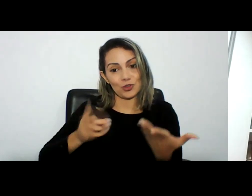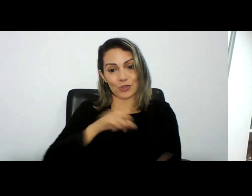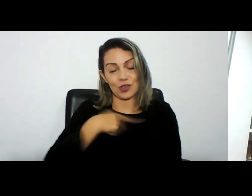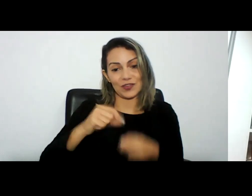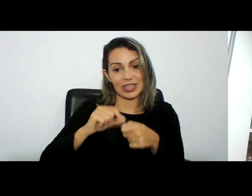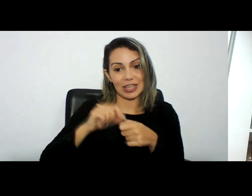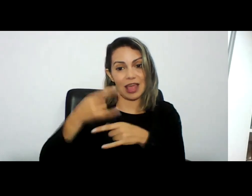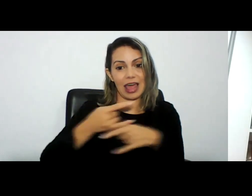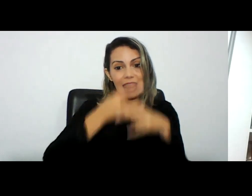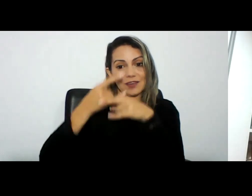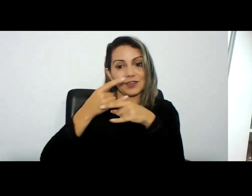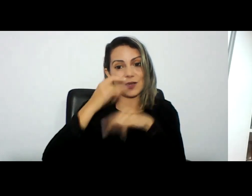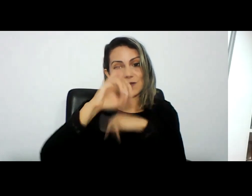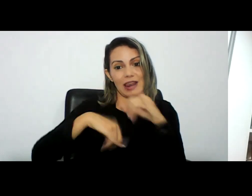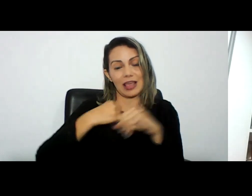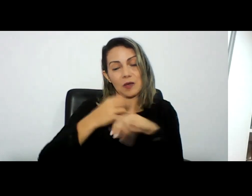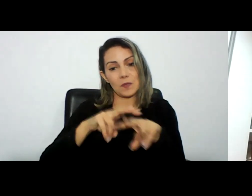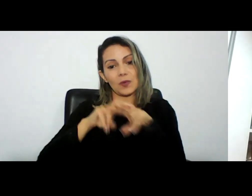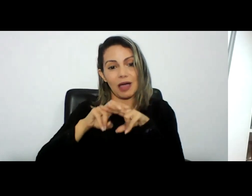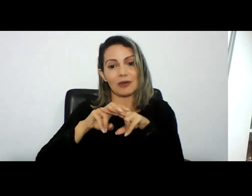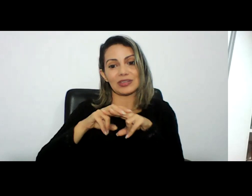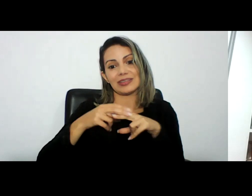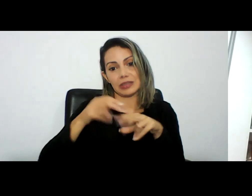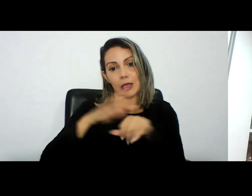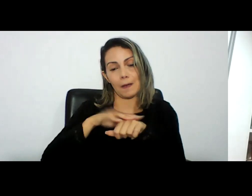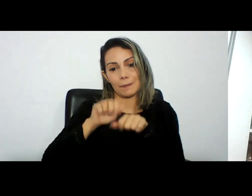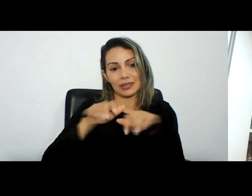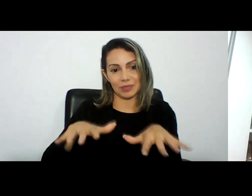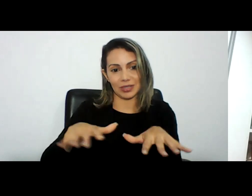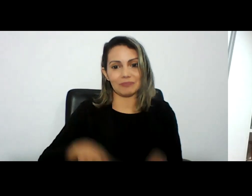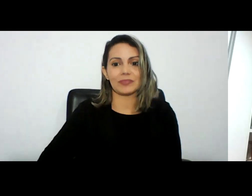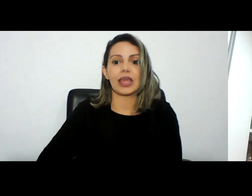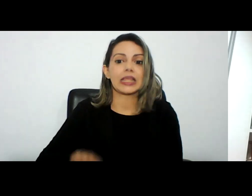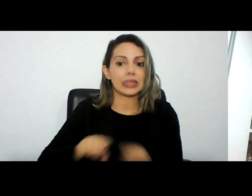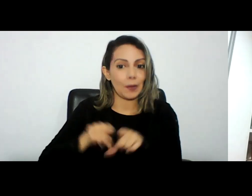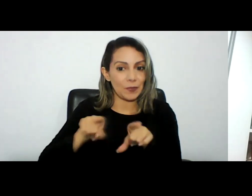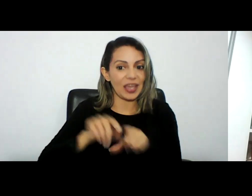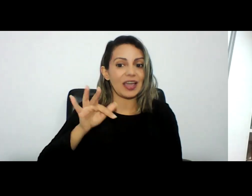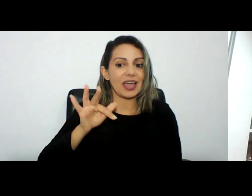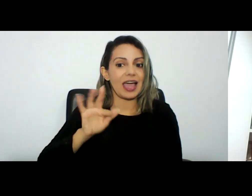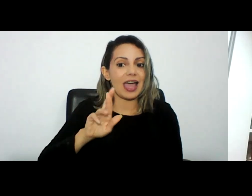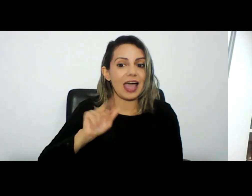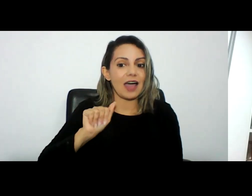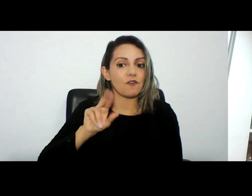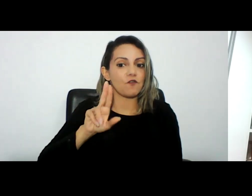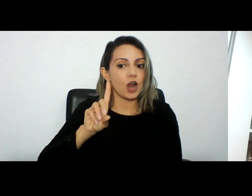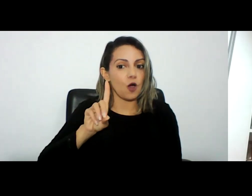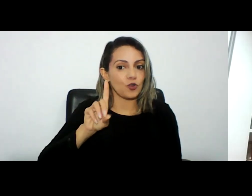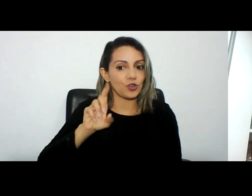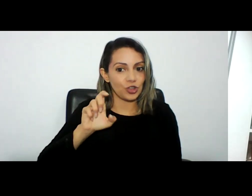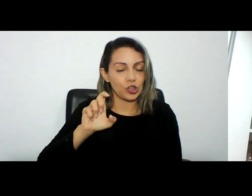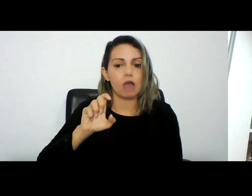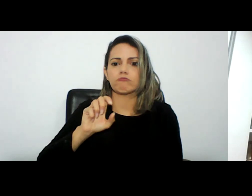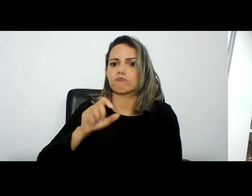eletrônicas também explodiu de uma forma assustadora e a gente percebeu que o Estado brasileiro não